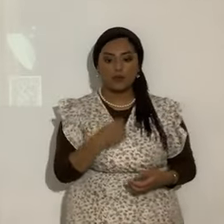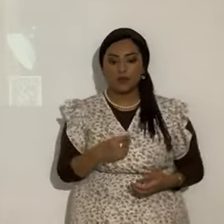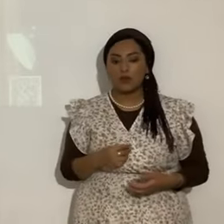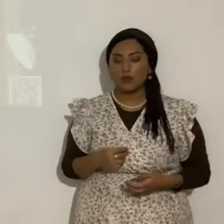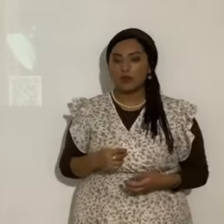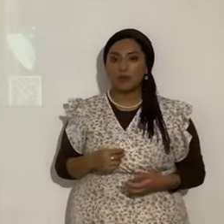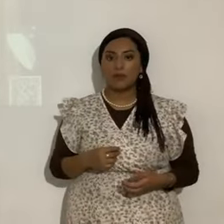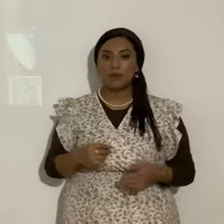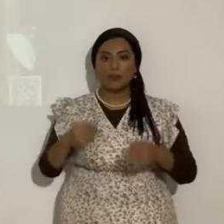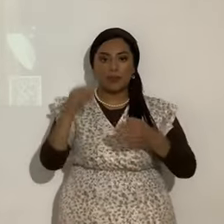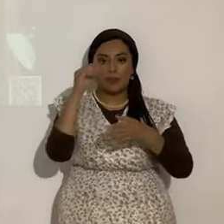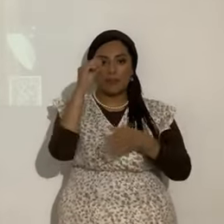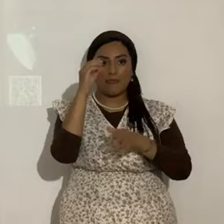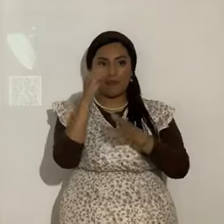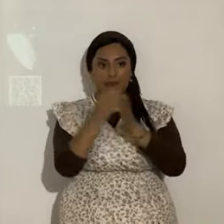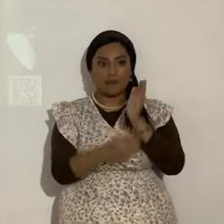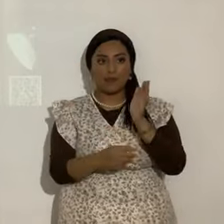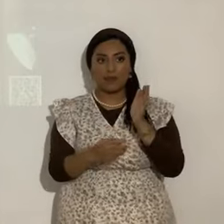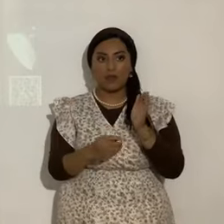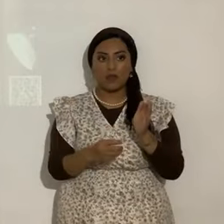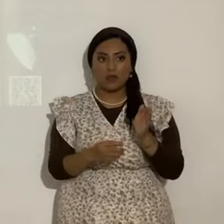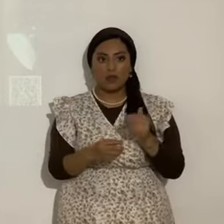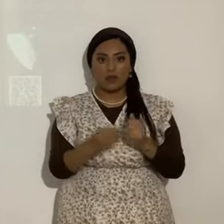En el capítulo 3.